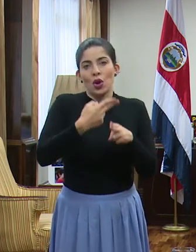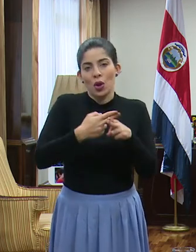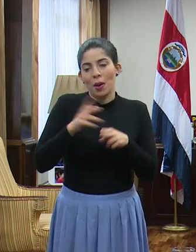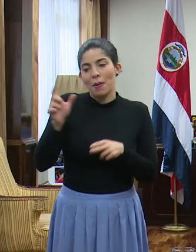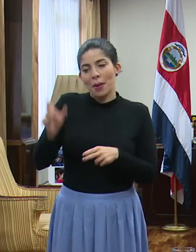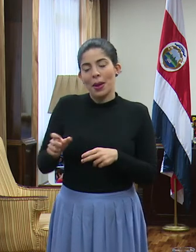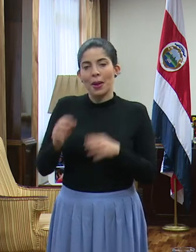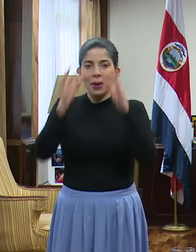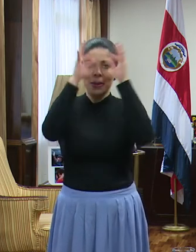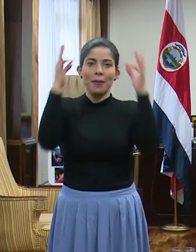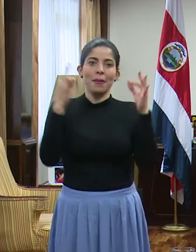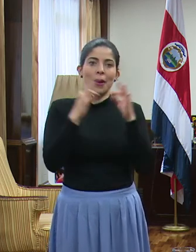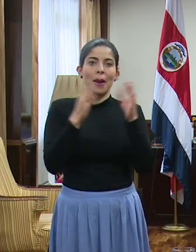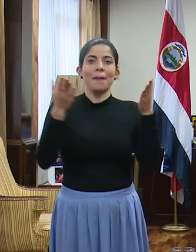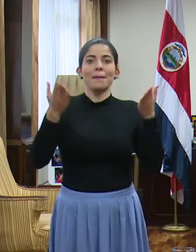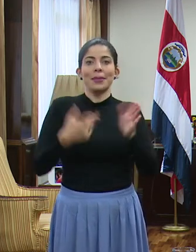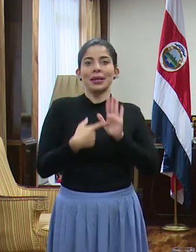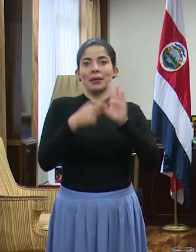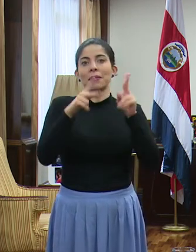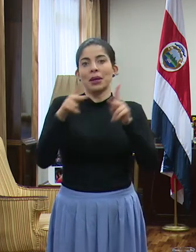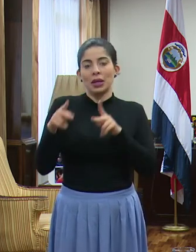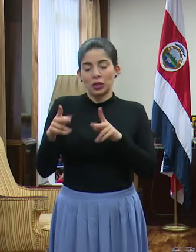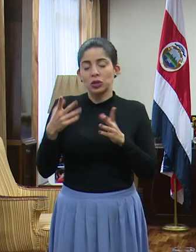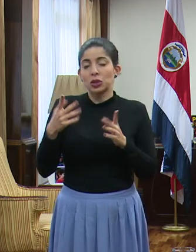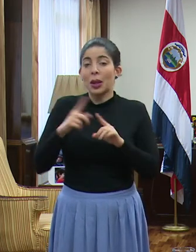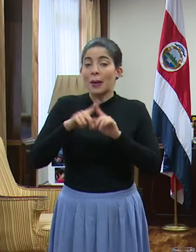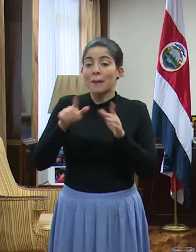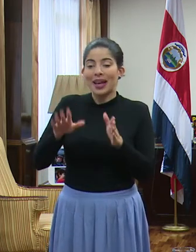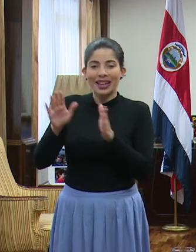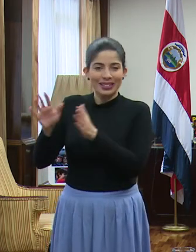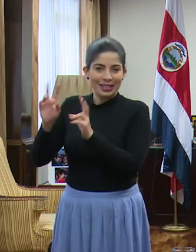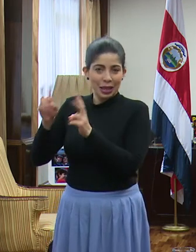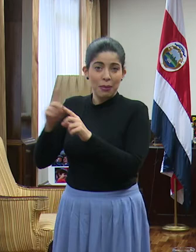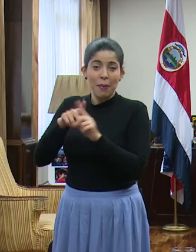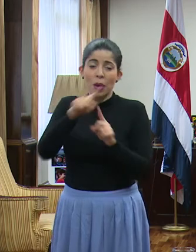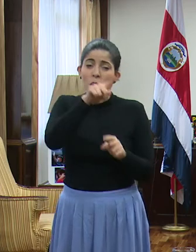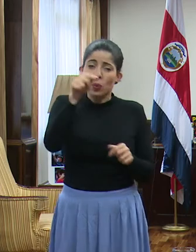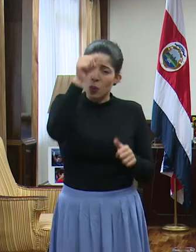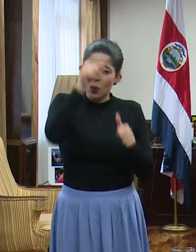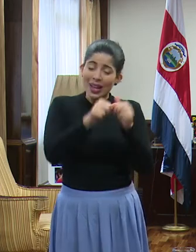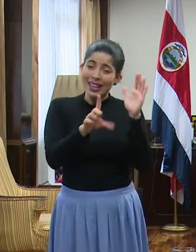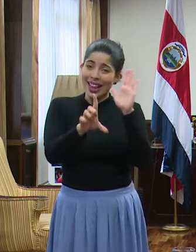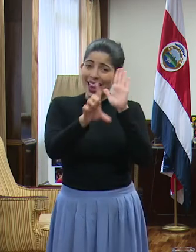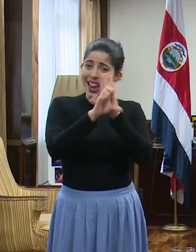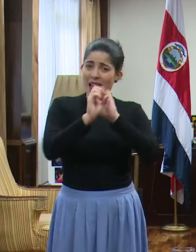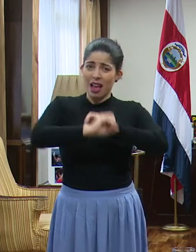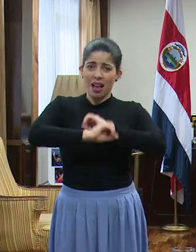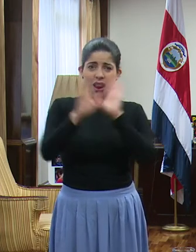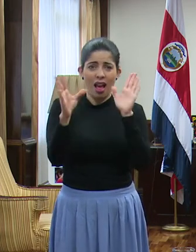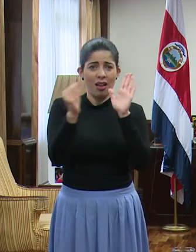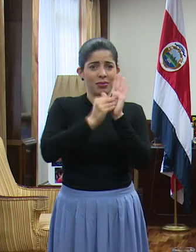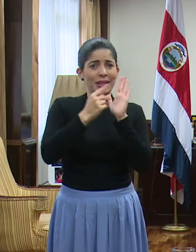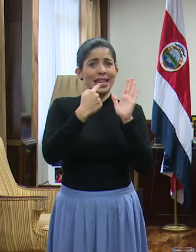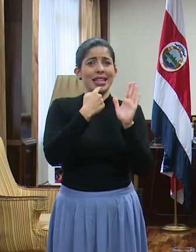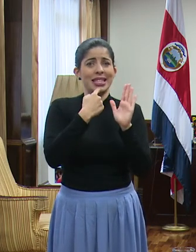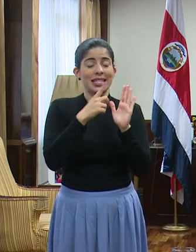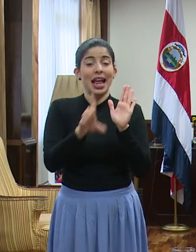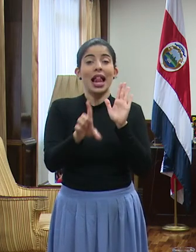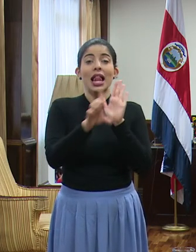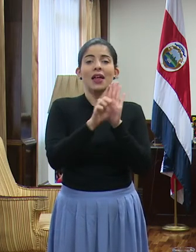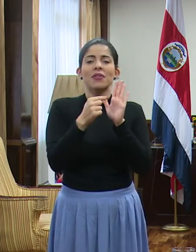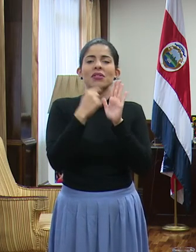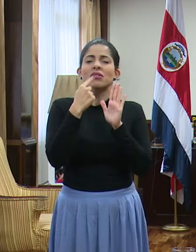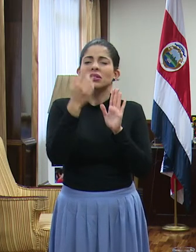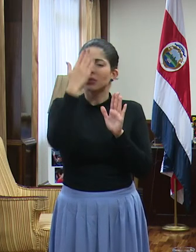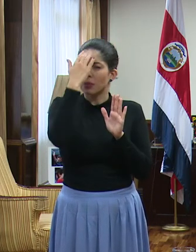presentar su imagen ante las personas. Pero tenemos que recordar que la ley claramente lo establece, y la ley lo hace